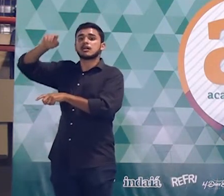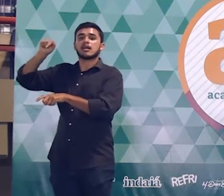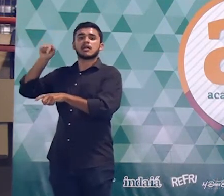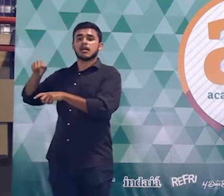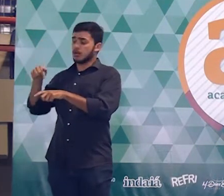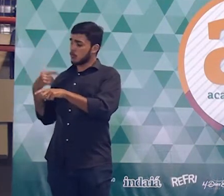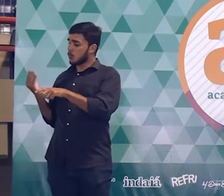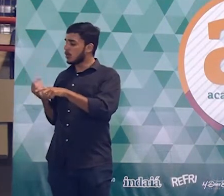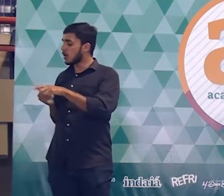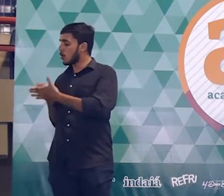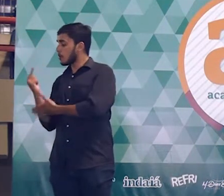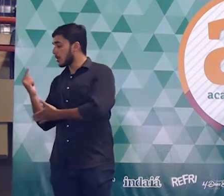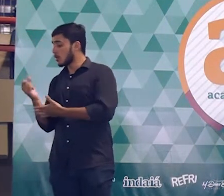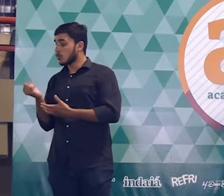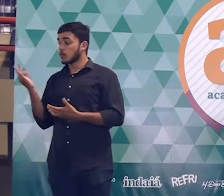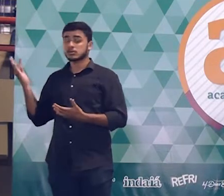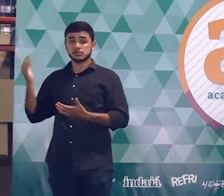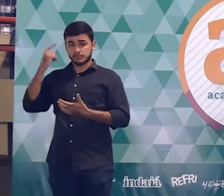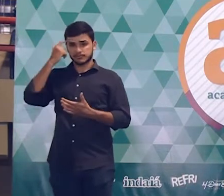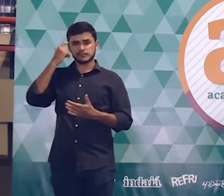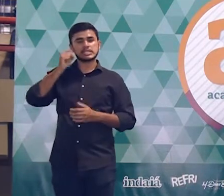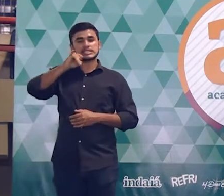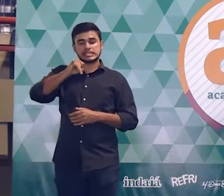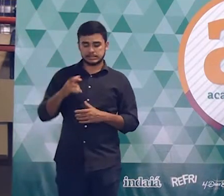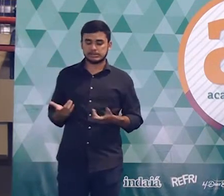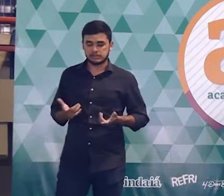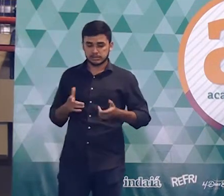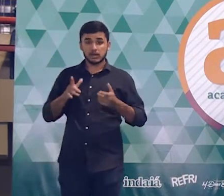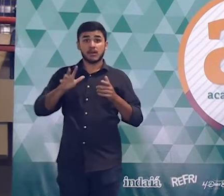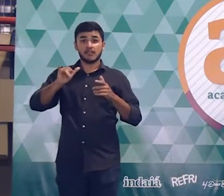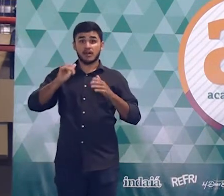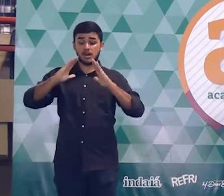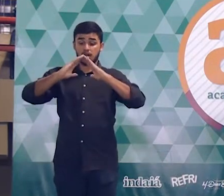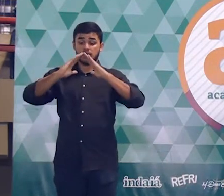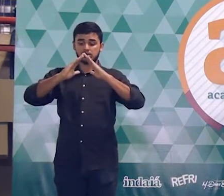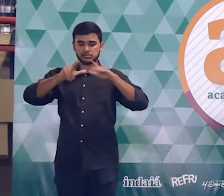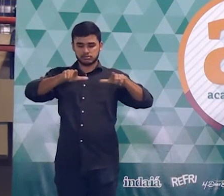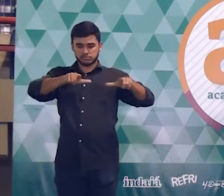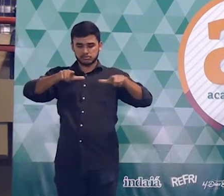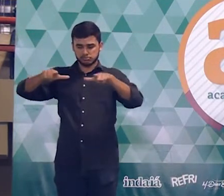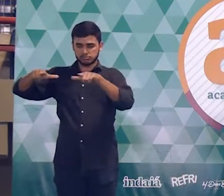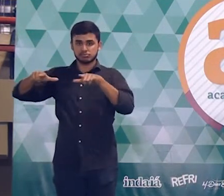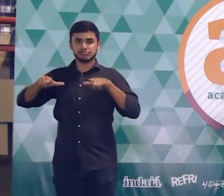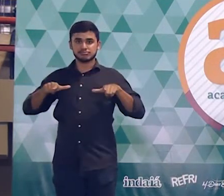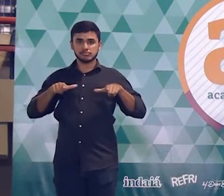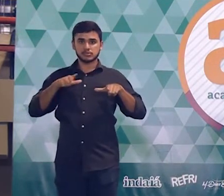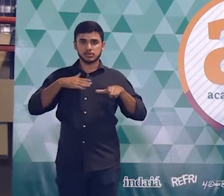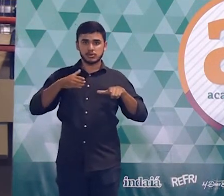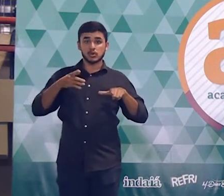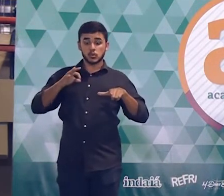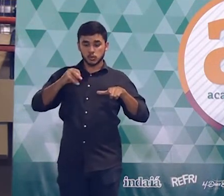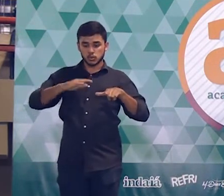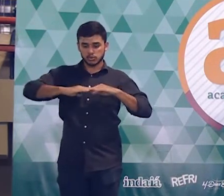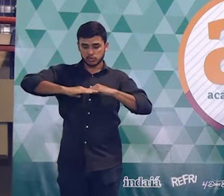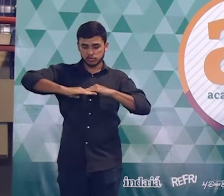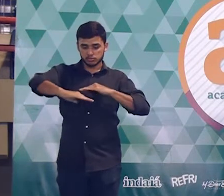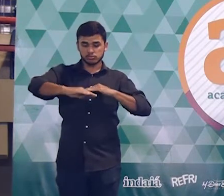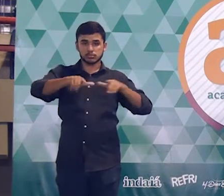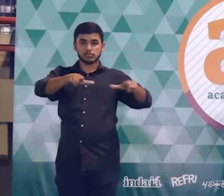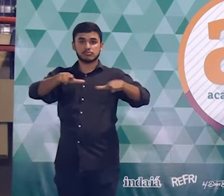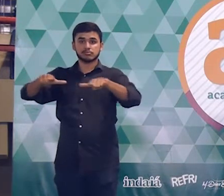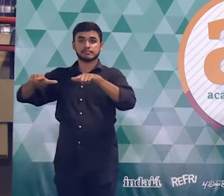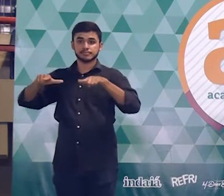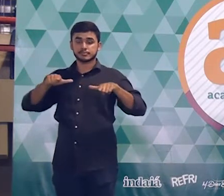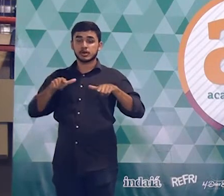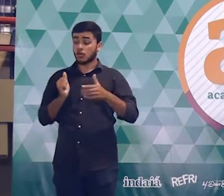o piso. Eu vou trocar o piso de um determinado cômodo. Aí você vai em uma determinada loja e comprar azulejo, vai comprar alguma coisa.